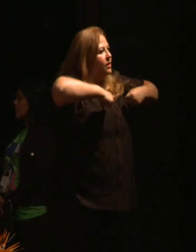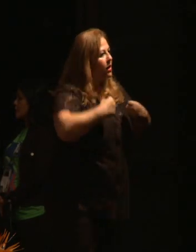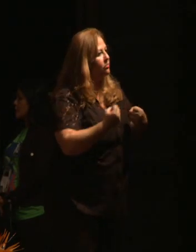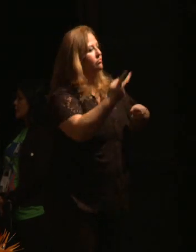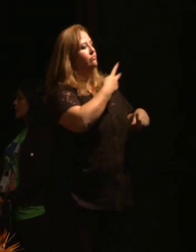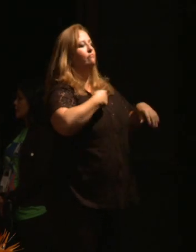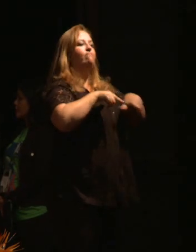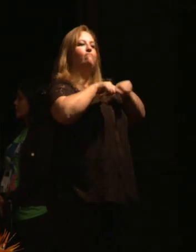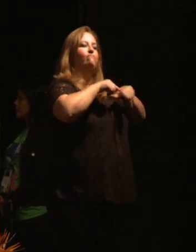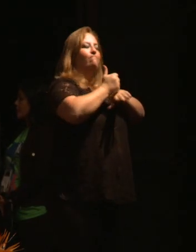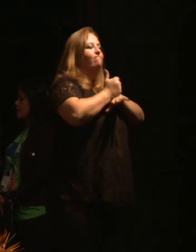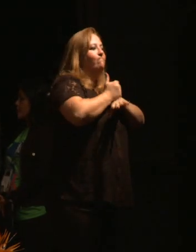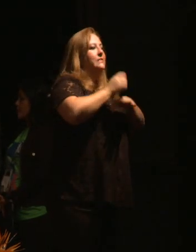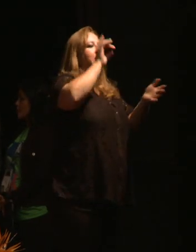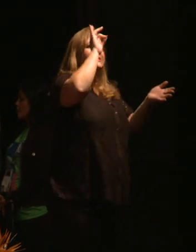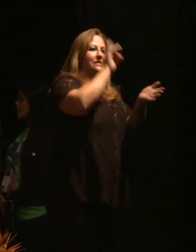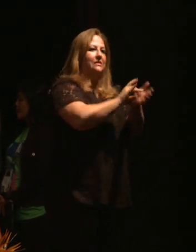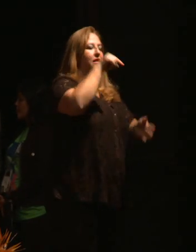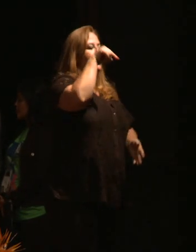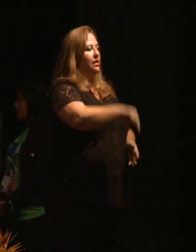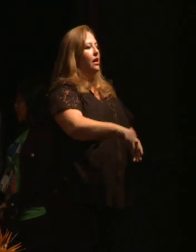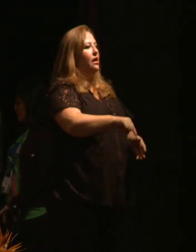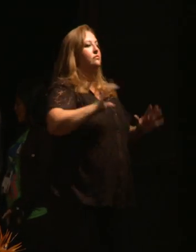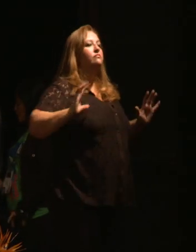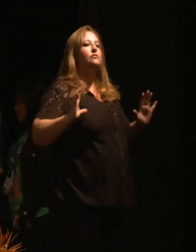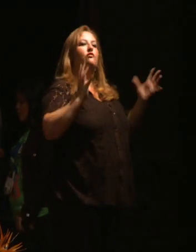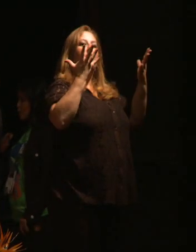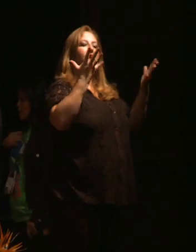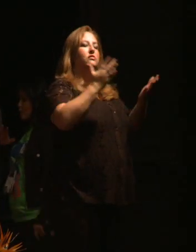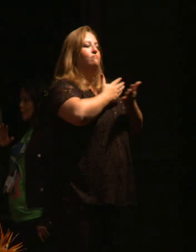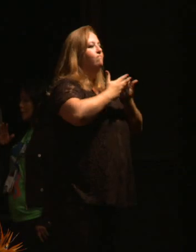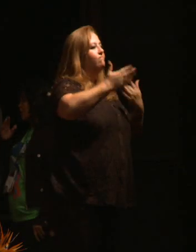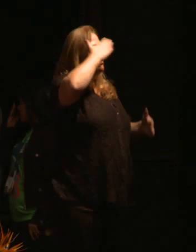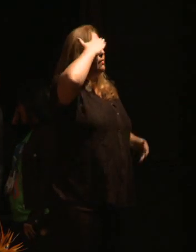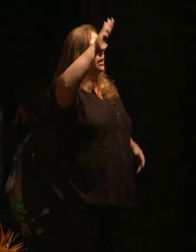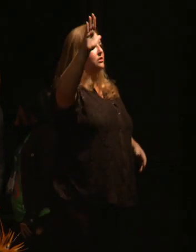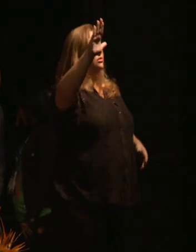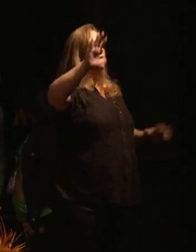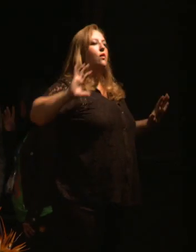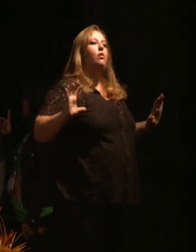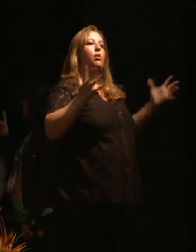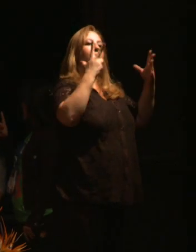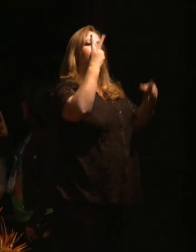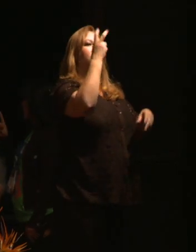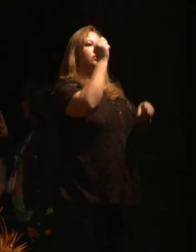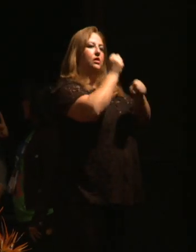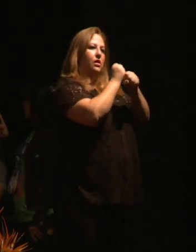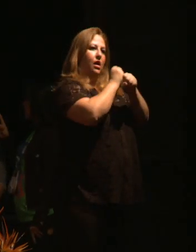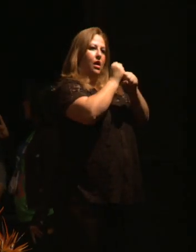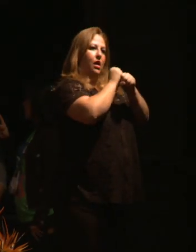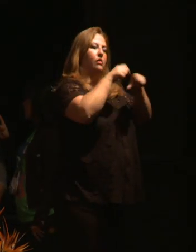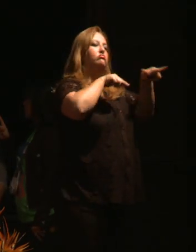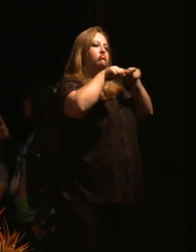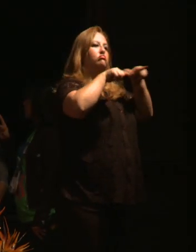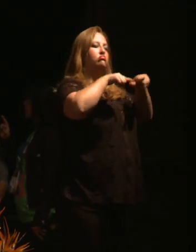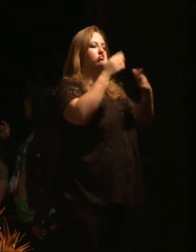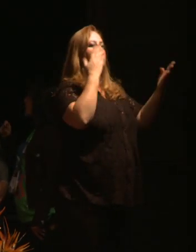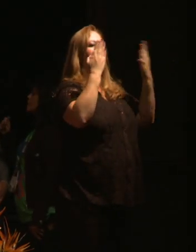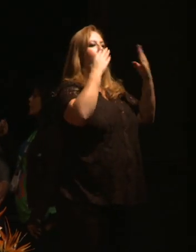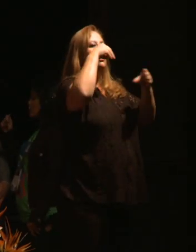nossa profissão e faz deste evento a principal comemoração dos 50 anos da profissão no Brasil.